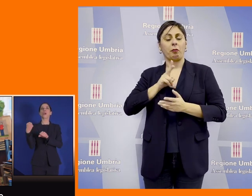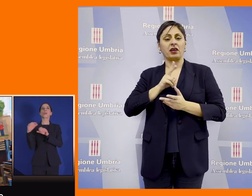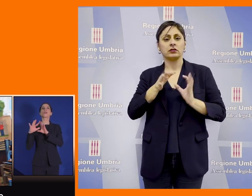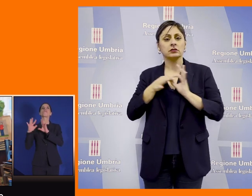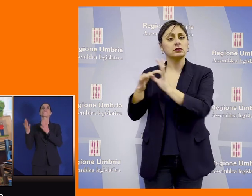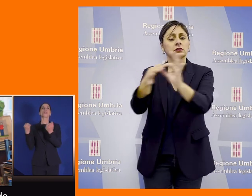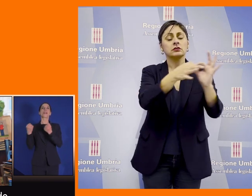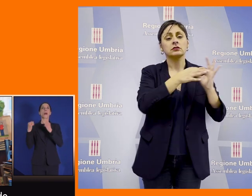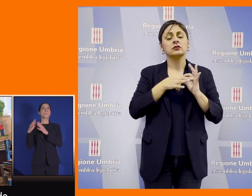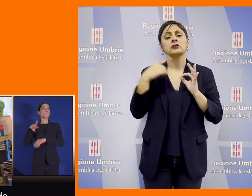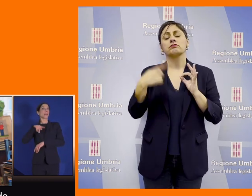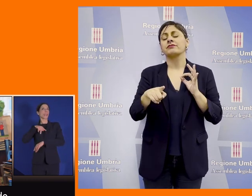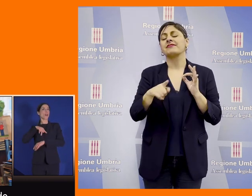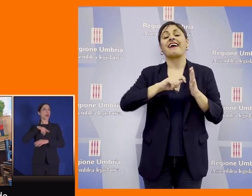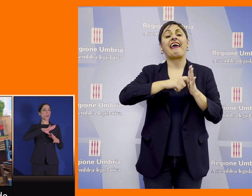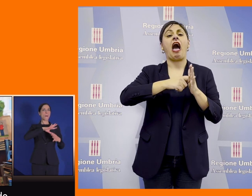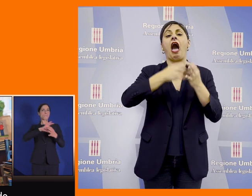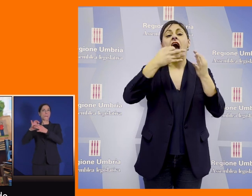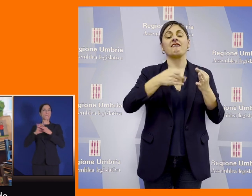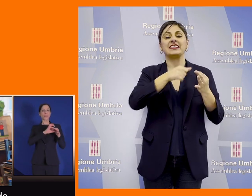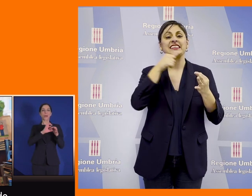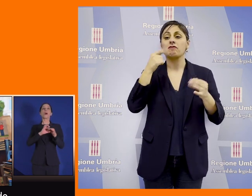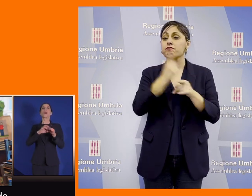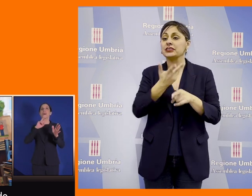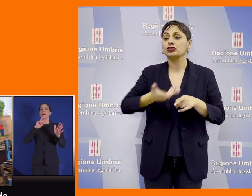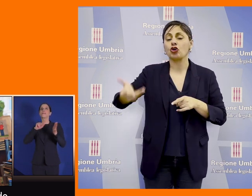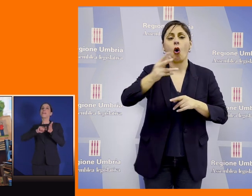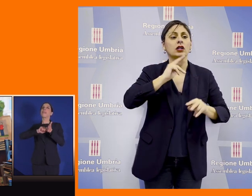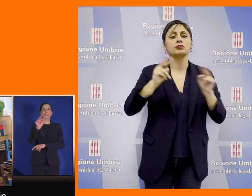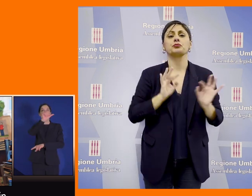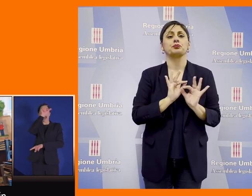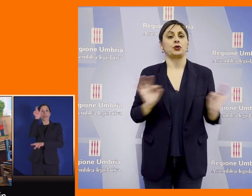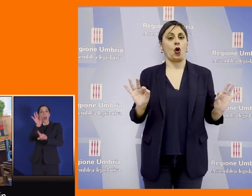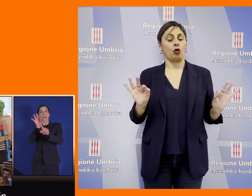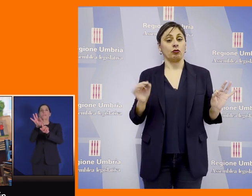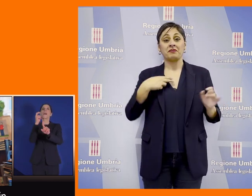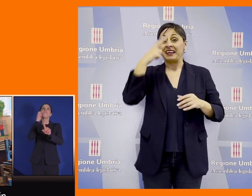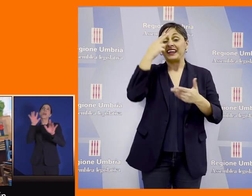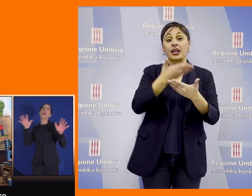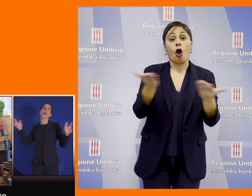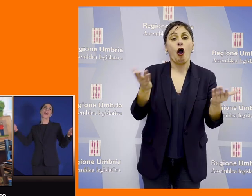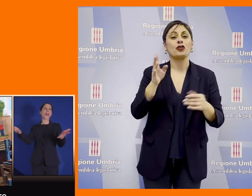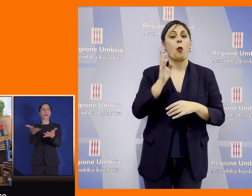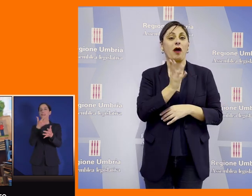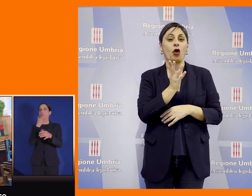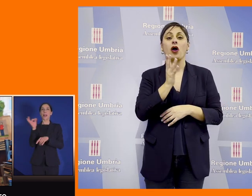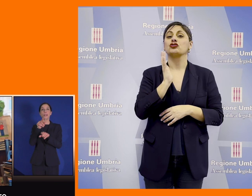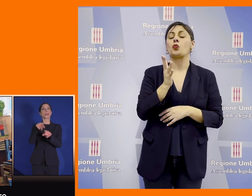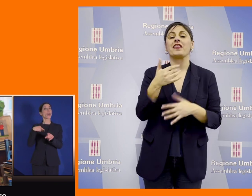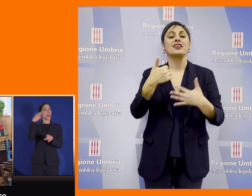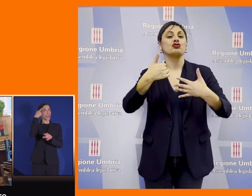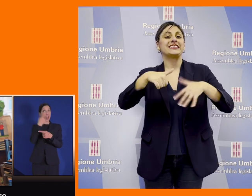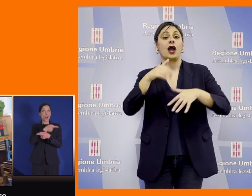la chiave giusta per rispondere meglio ai bisogni di tutti vi ricordo che il 14,